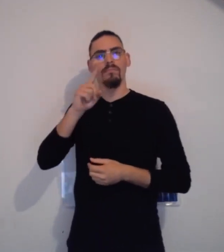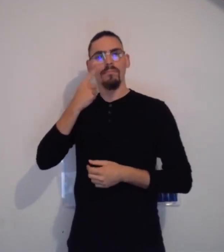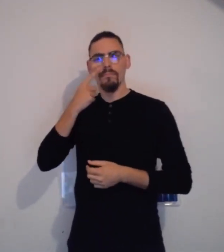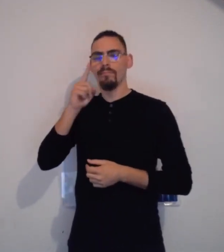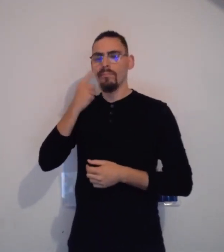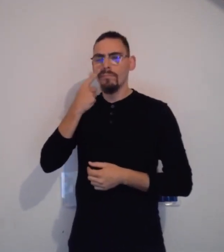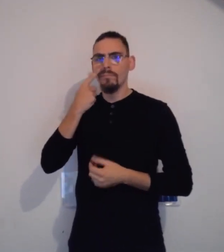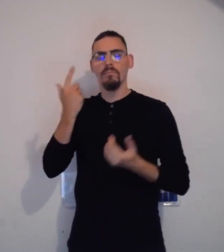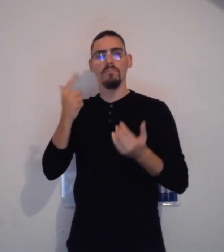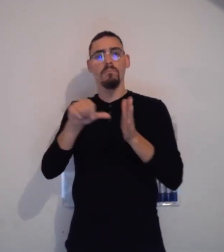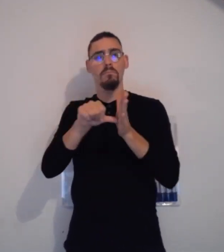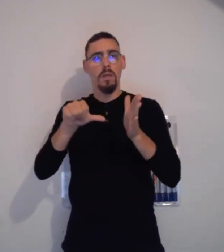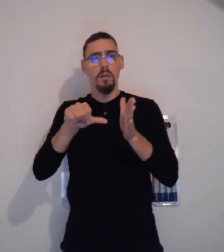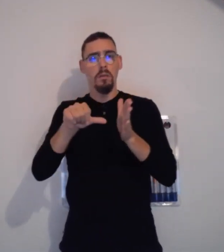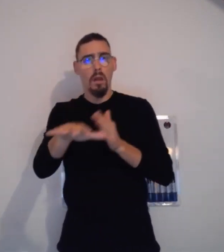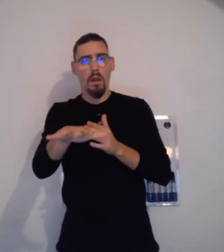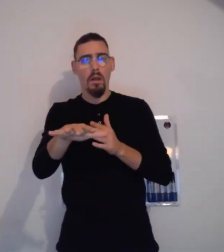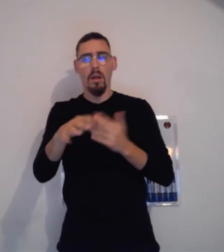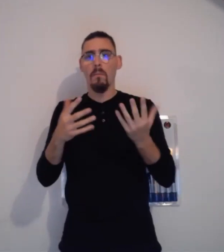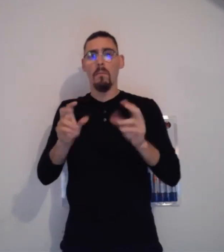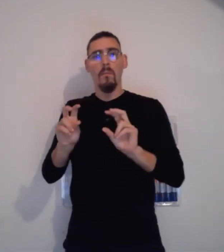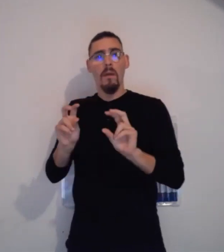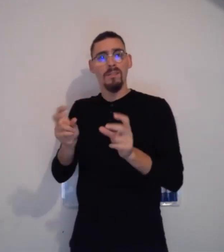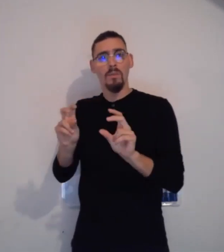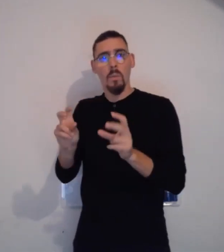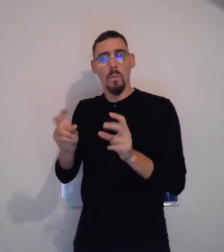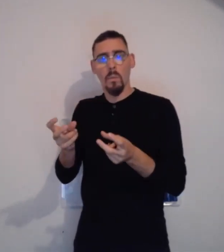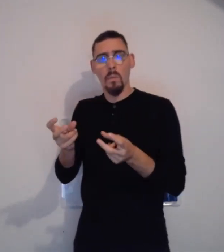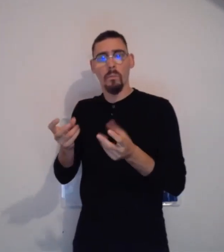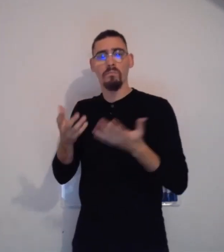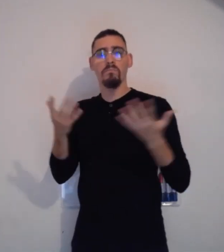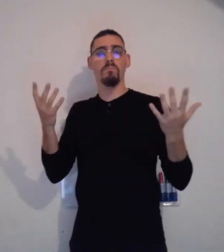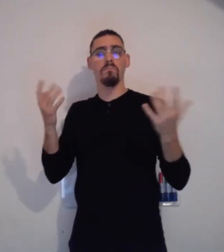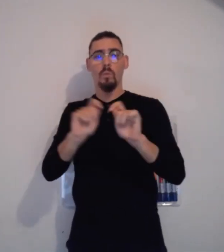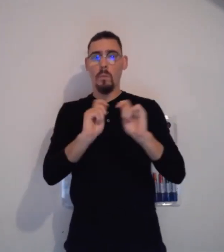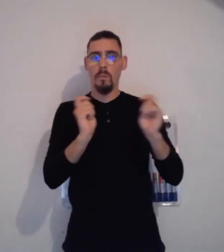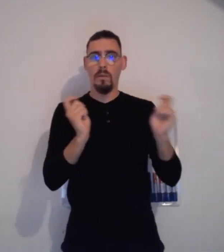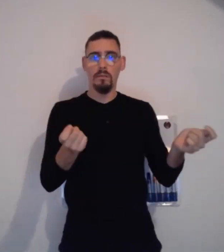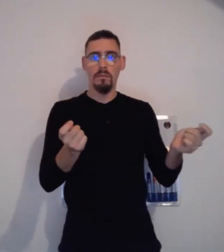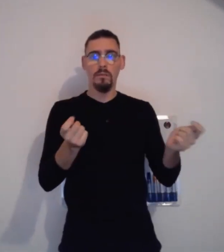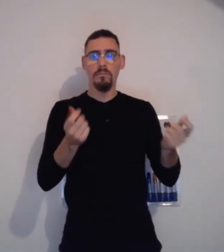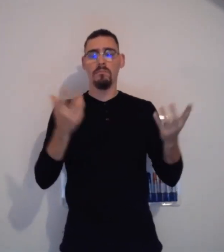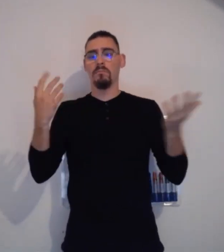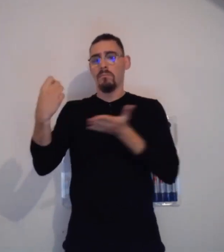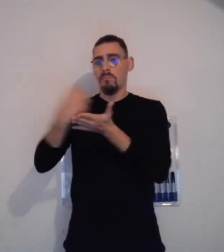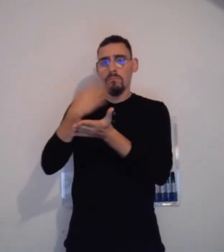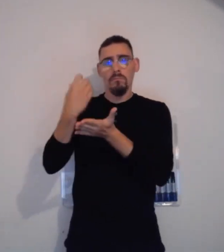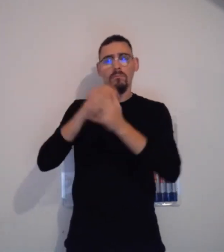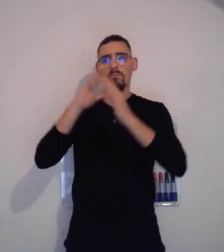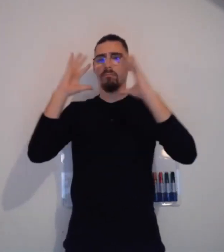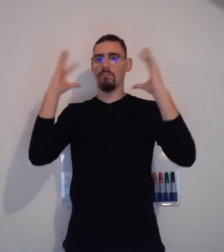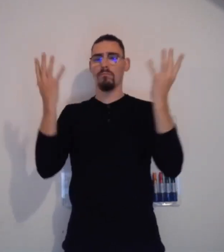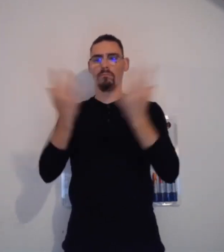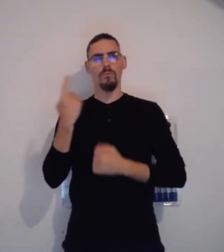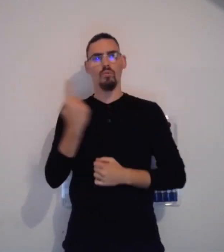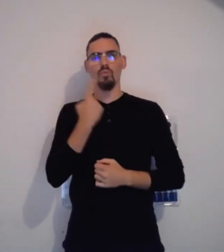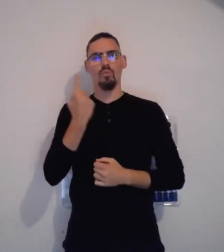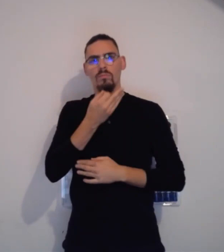Quel est le terme qu'on utilise? Est-ce que c'est langue ou bien un autre terme qu'on voit souvent dans les